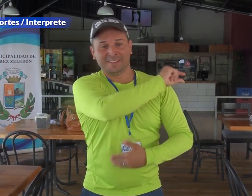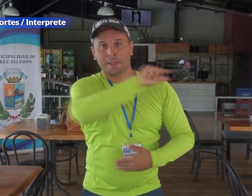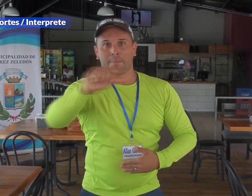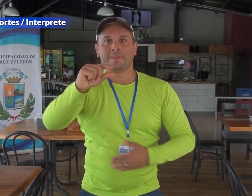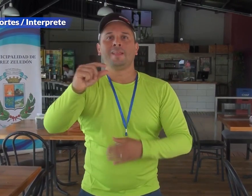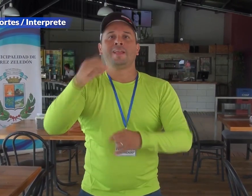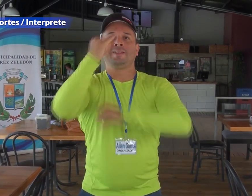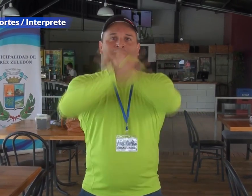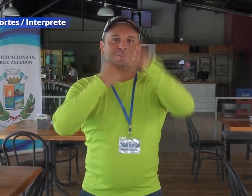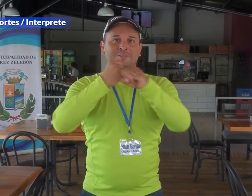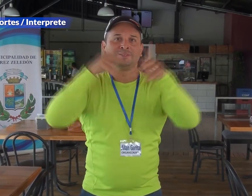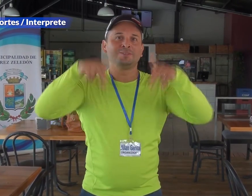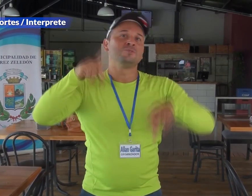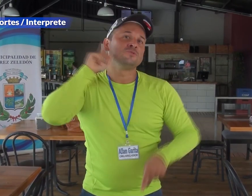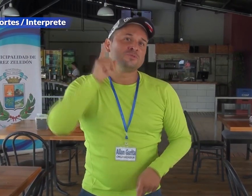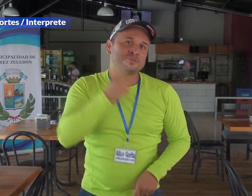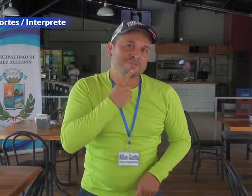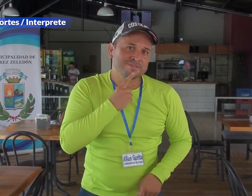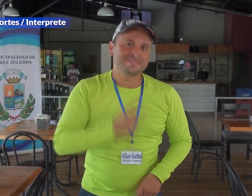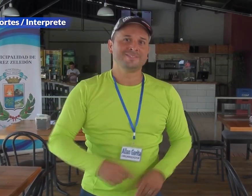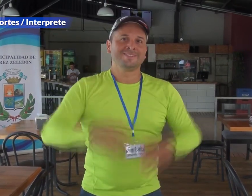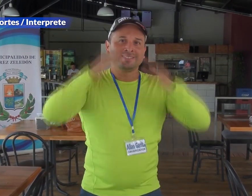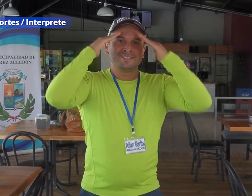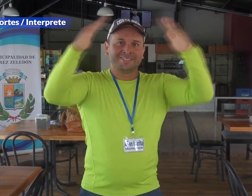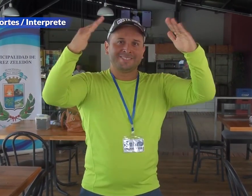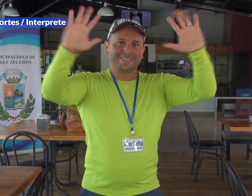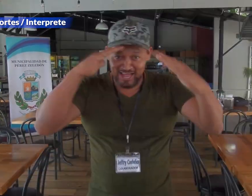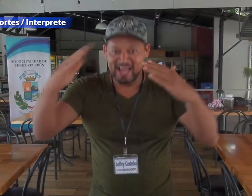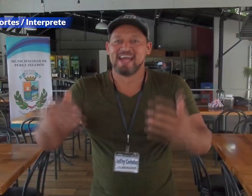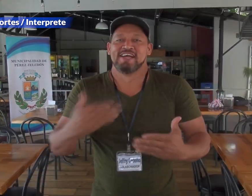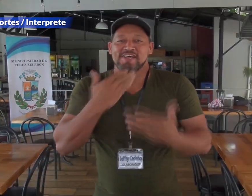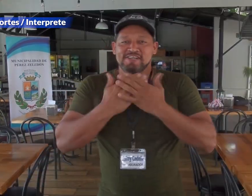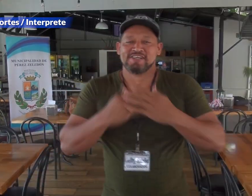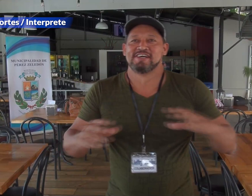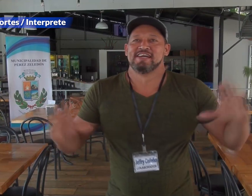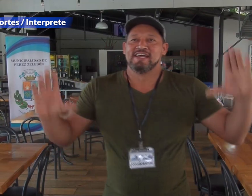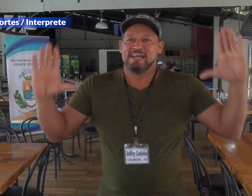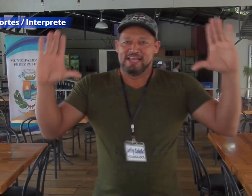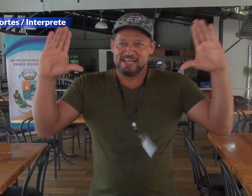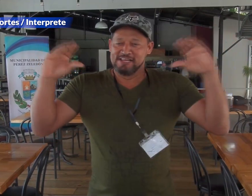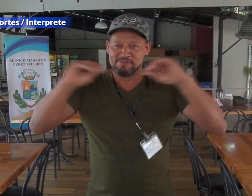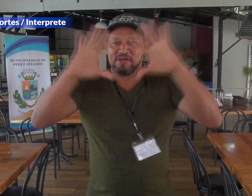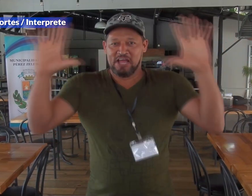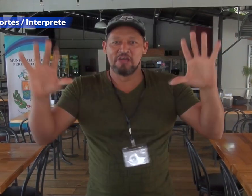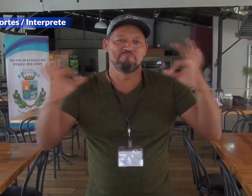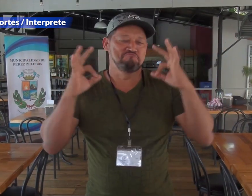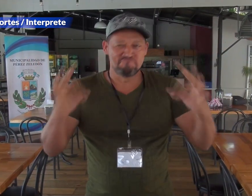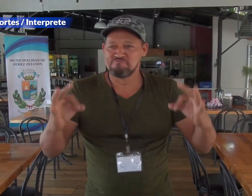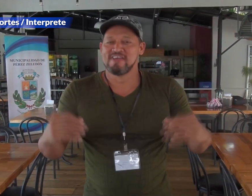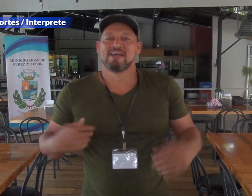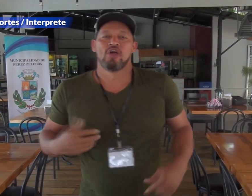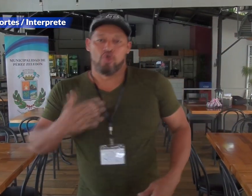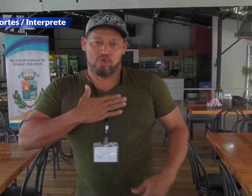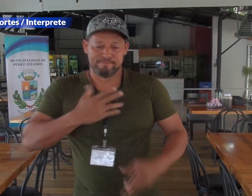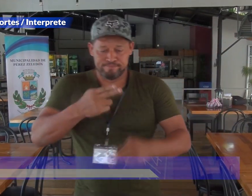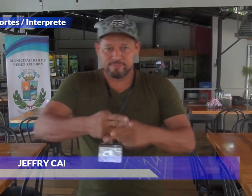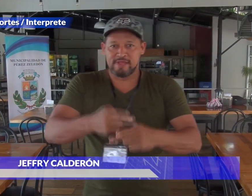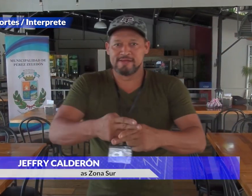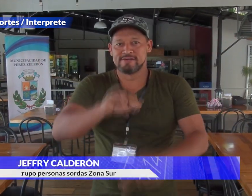Un aplauso. Feliz Semana Internacional de la Persona Sorda. Hola, hola a todos. Buenos días. Bien, mi